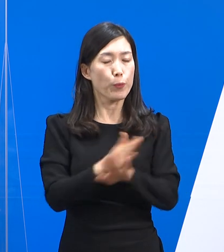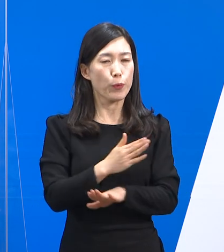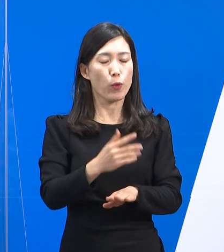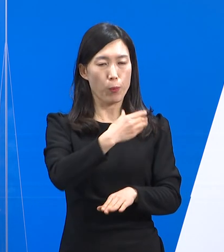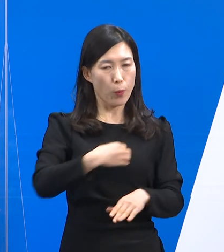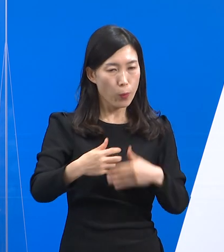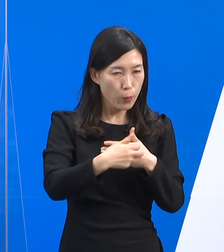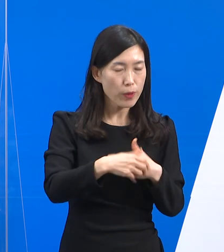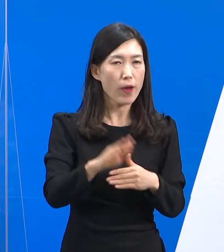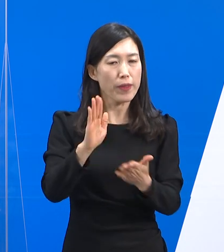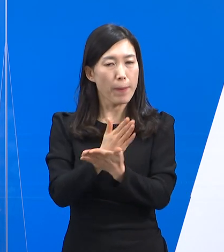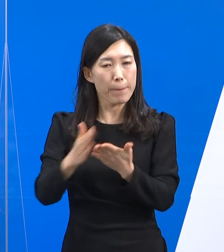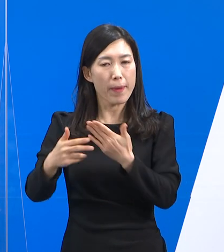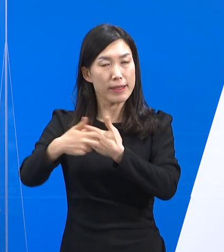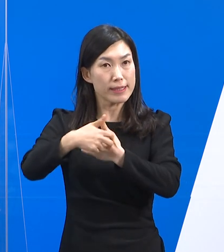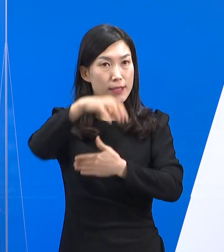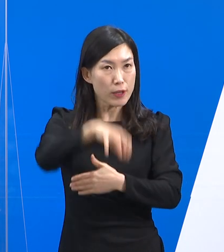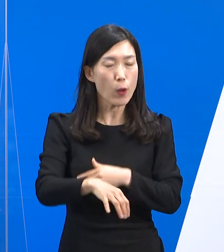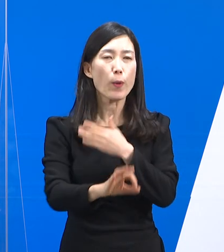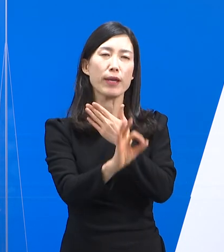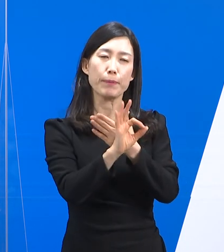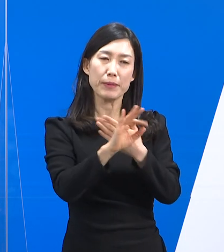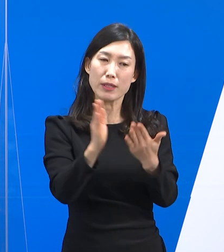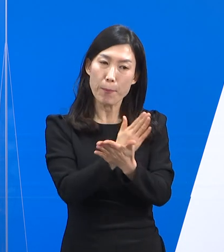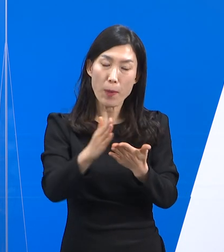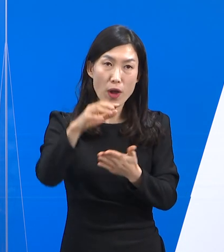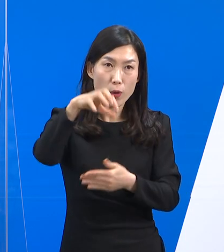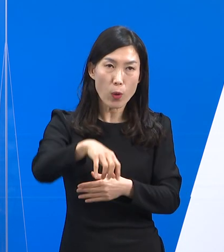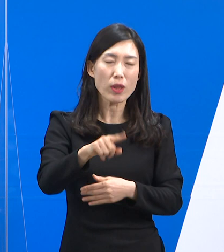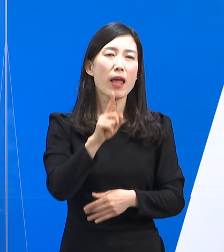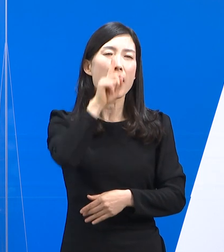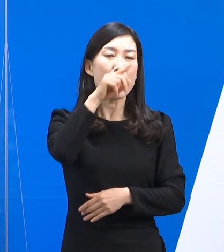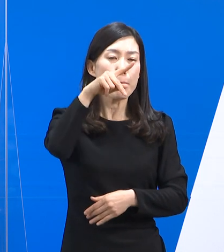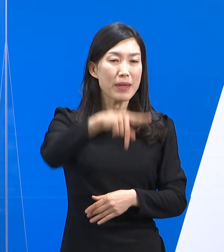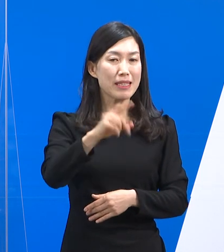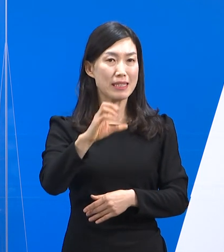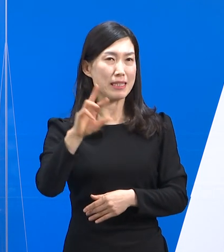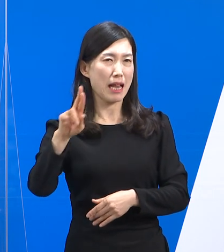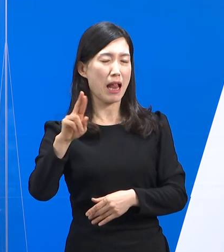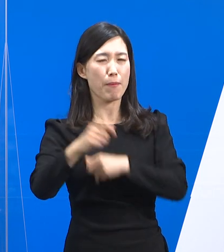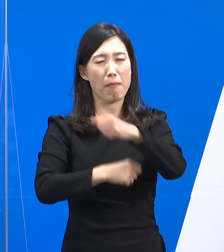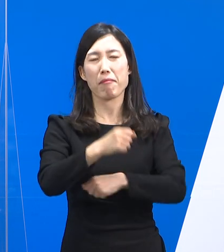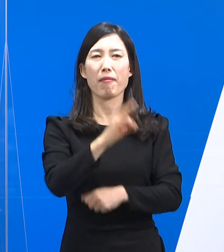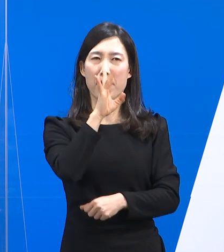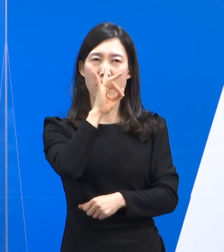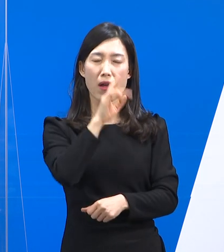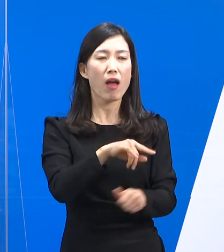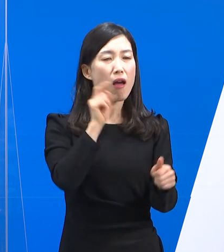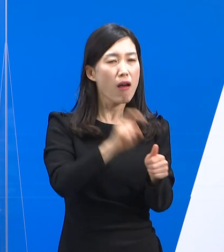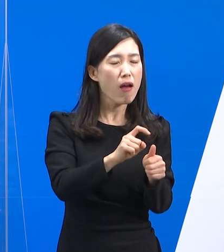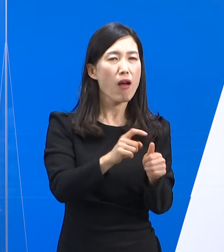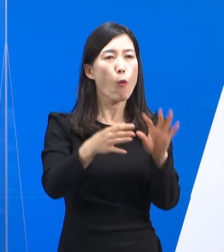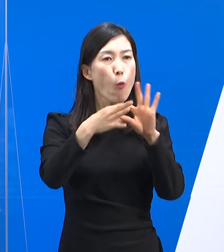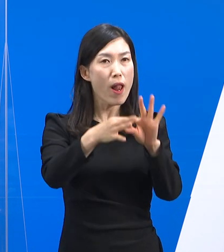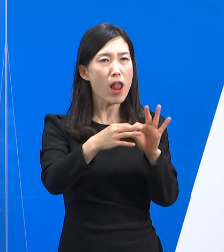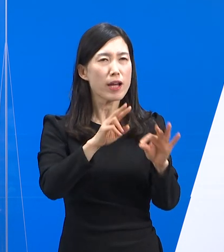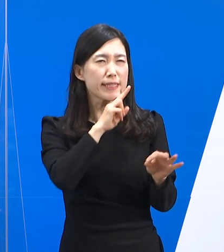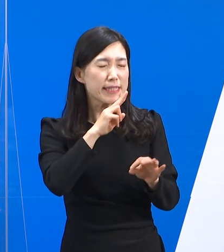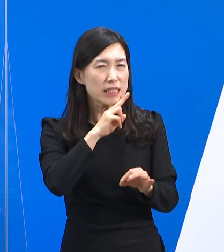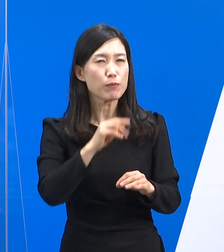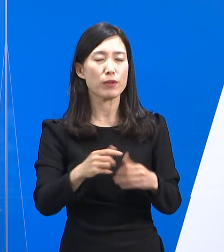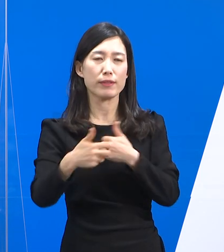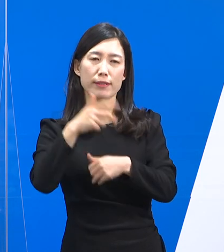선별진료소와 임시선별검사소에서는 PCR검사는 역학적 연관성이 있거나 의사소견이 있는 경우